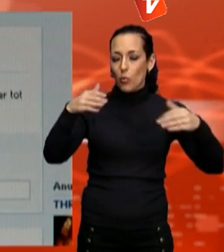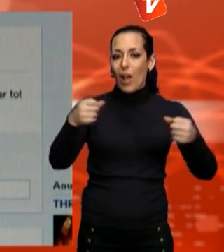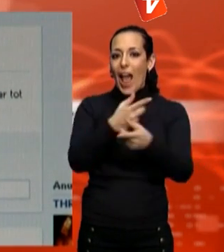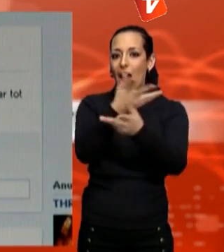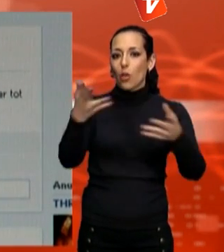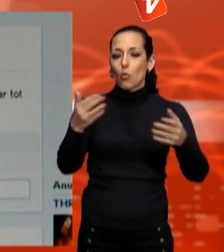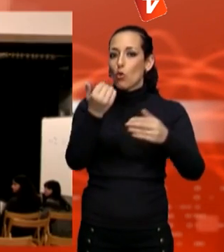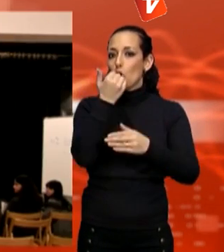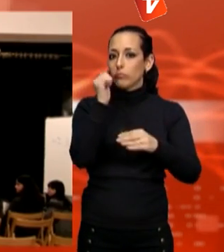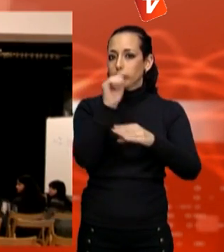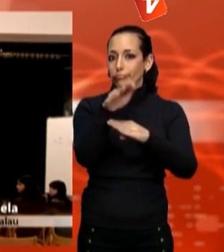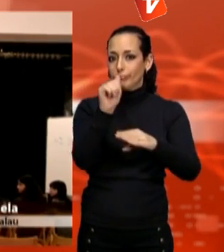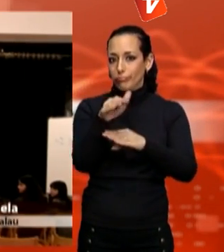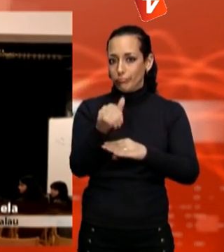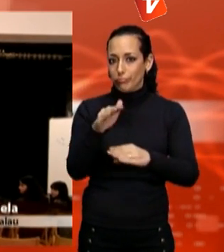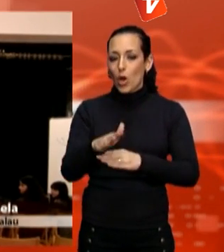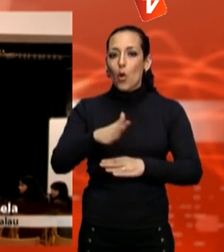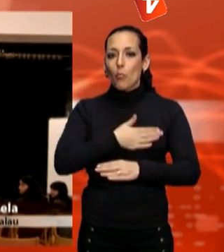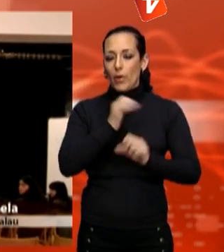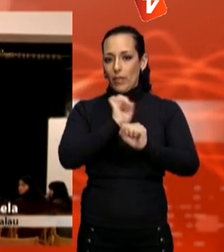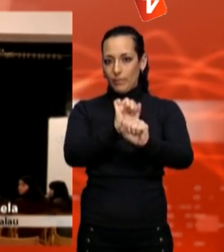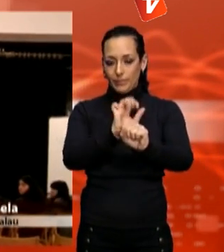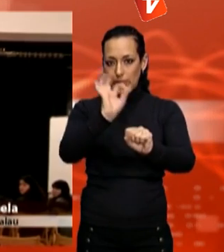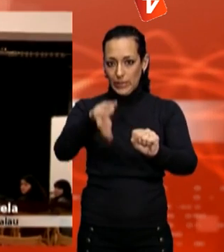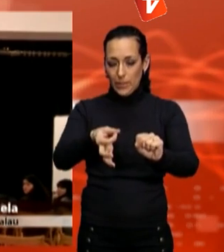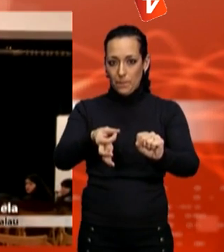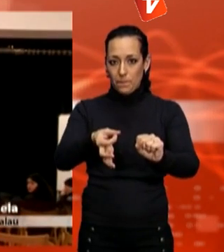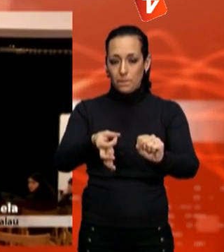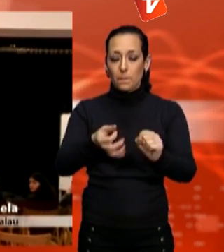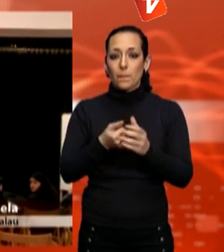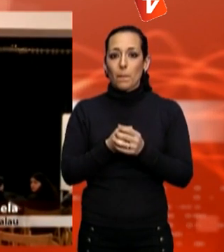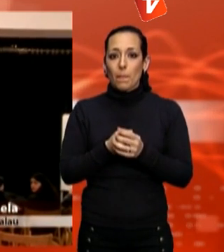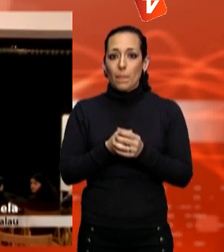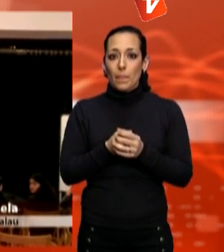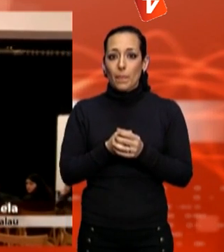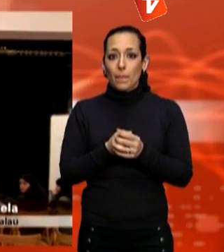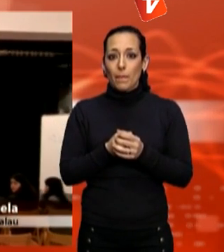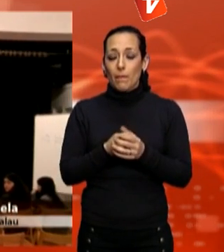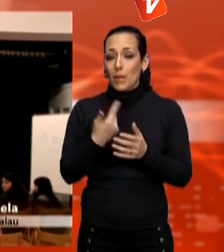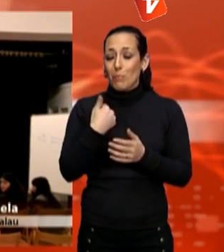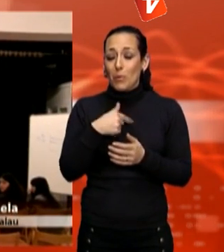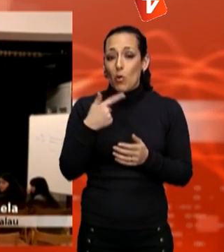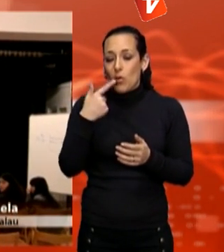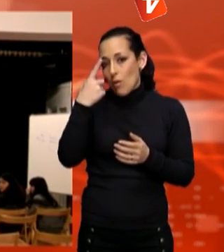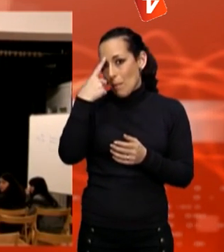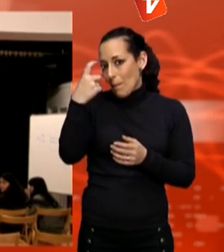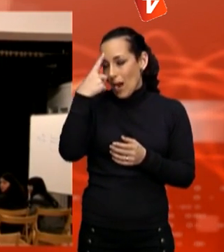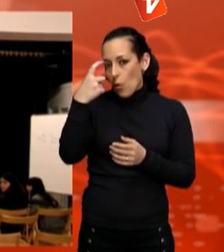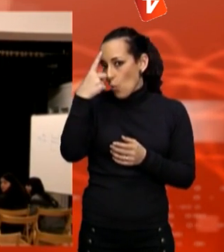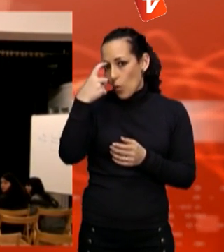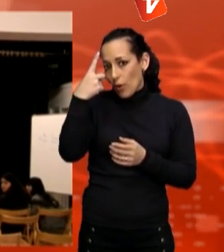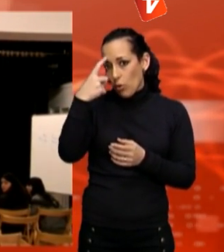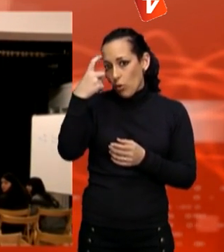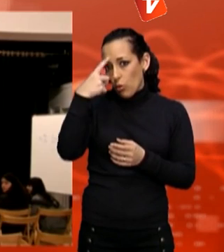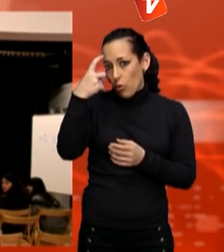Sí, hi va haver un, just quan va començar el fenomen i al cap de quatre o cinc dies es va tancar perquè l'institut va